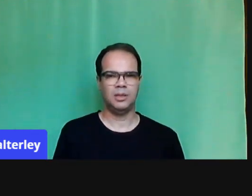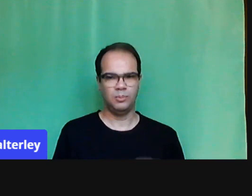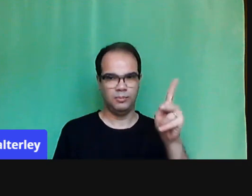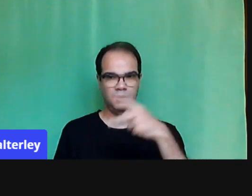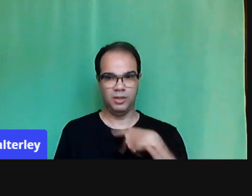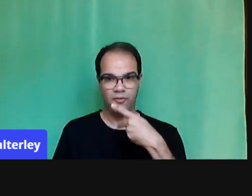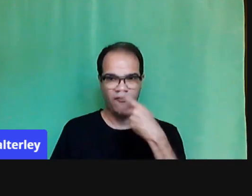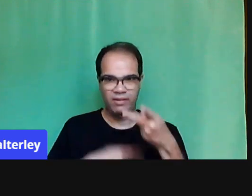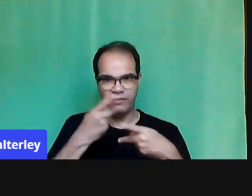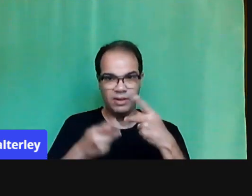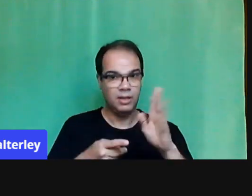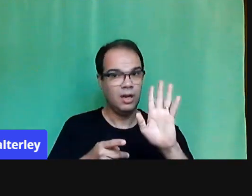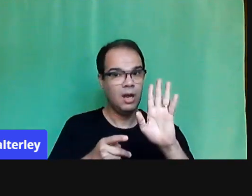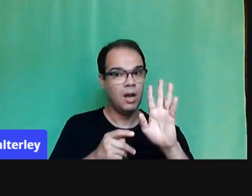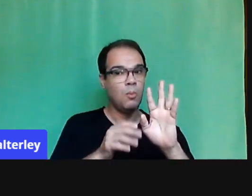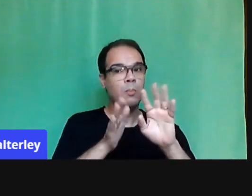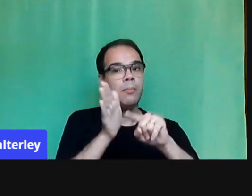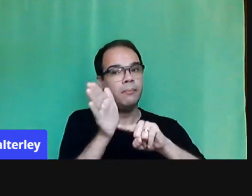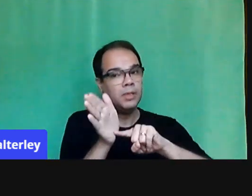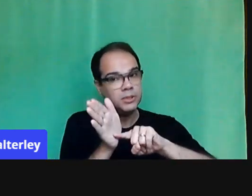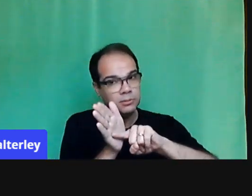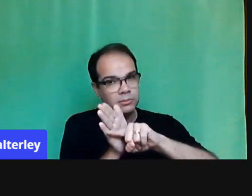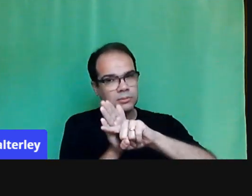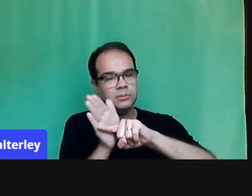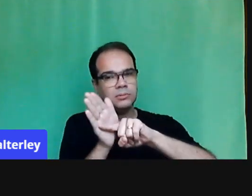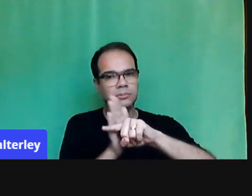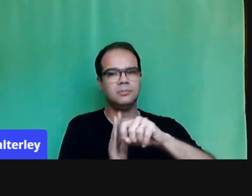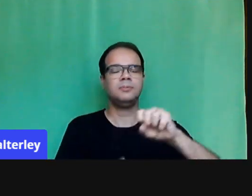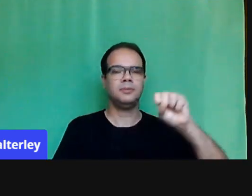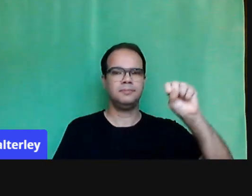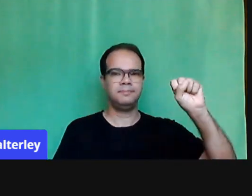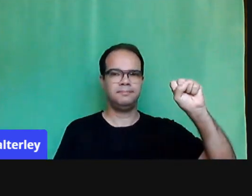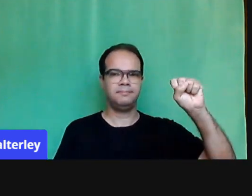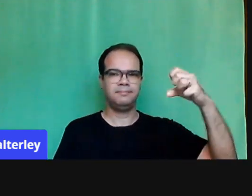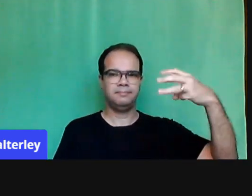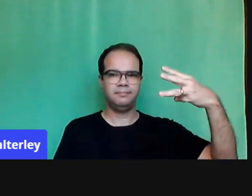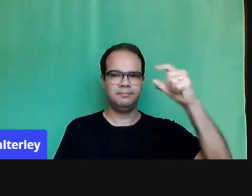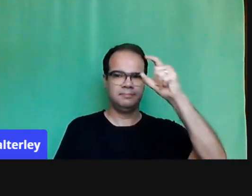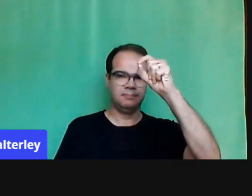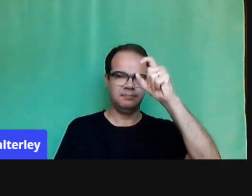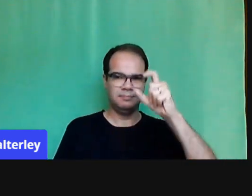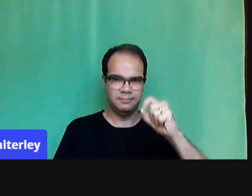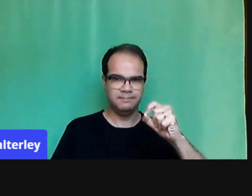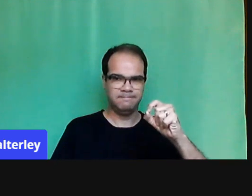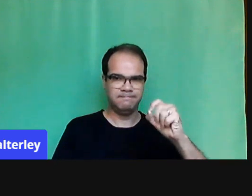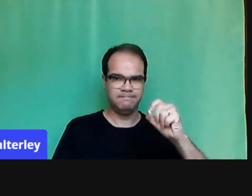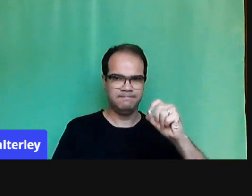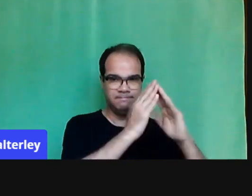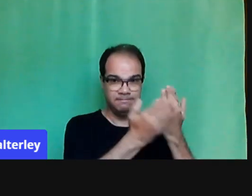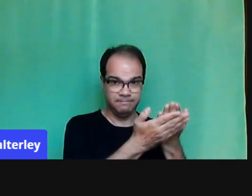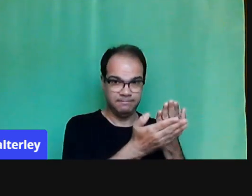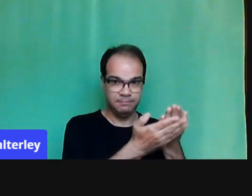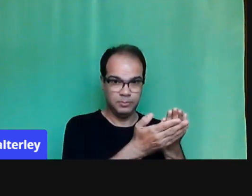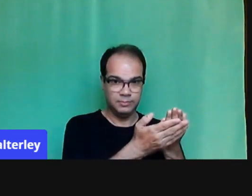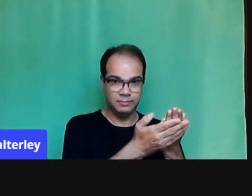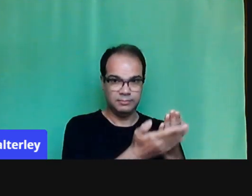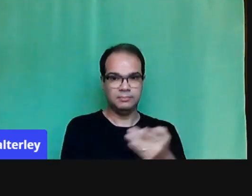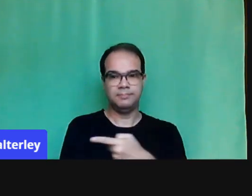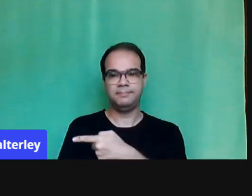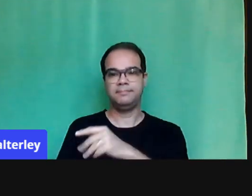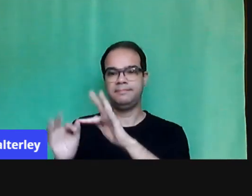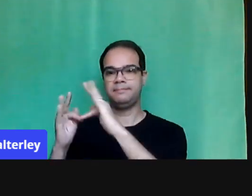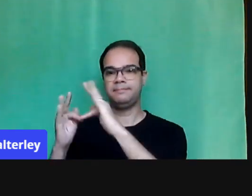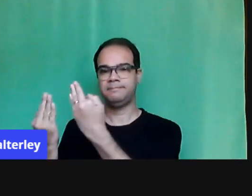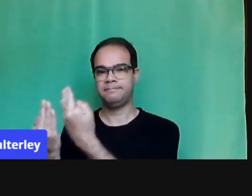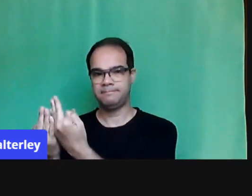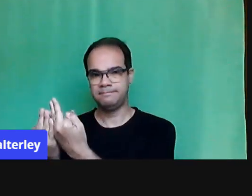pesquisa, né? 83% dos nossos alunos da rede pública vivem em famílias